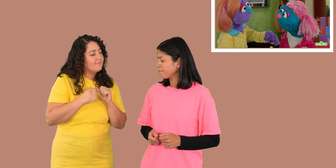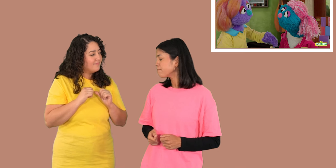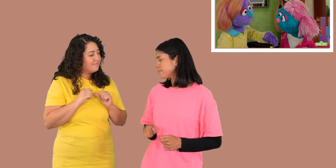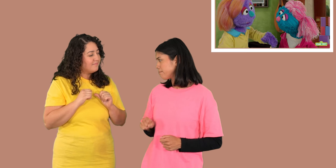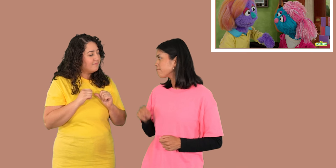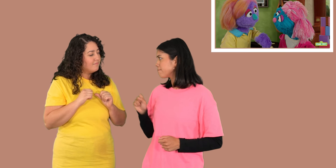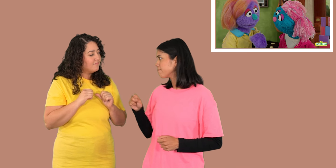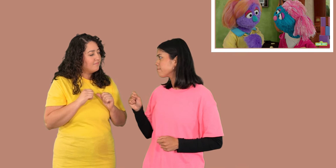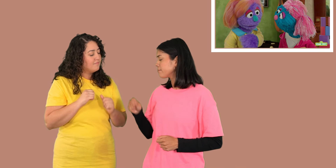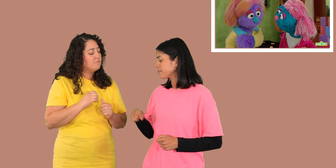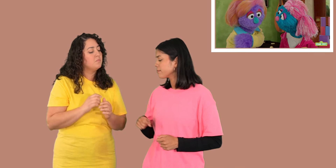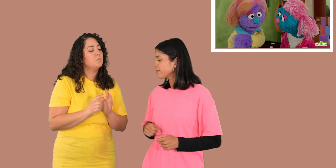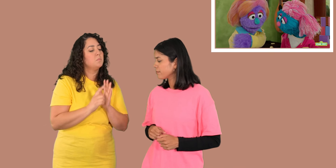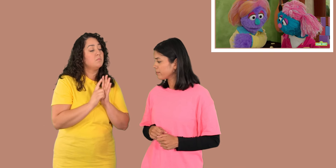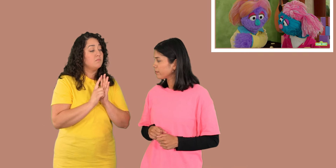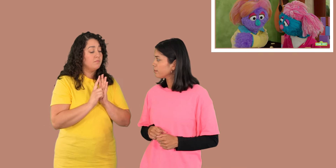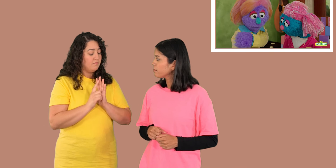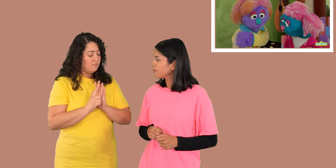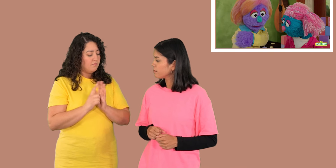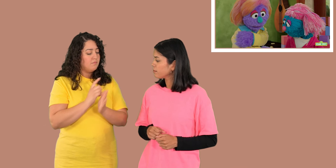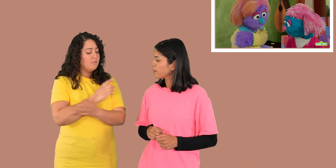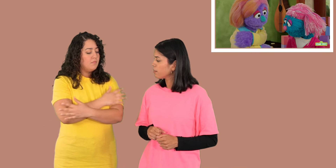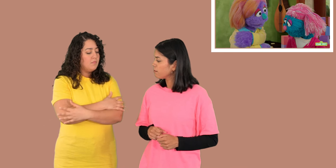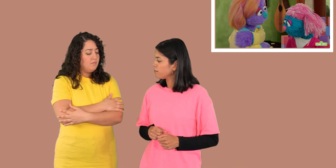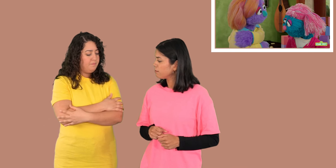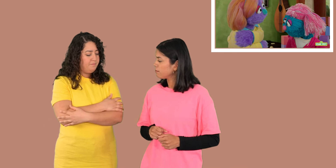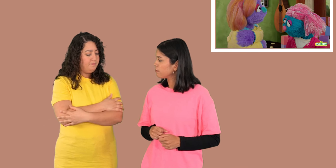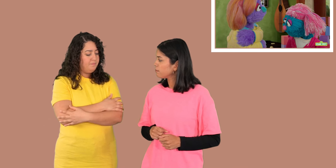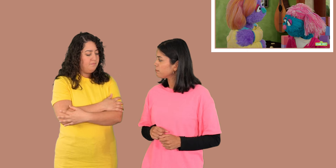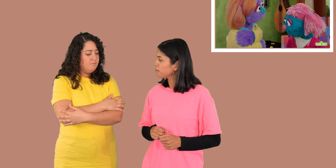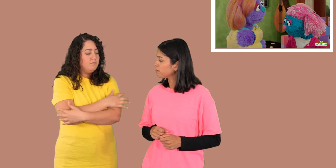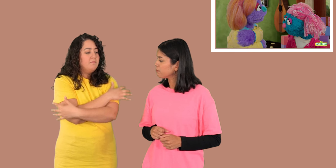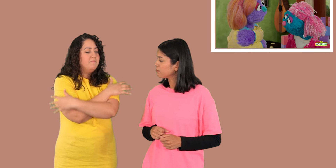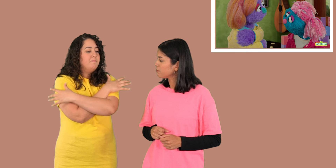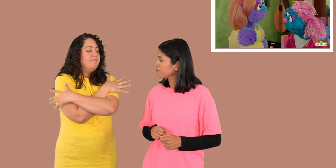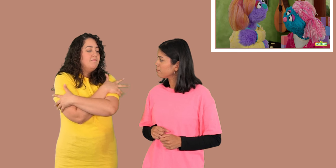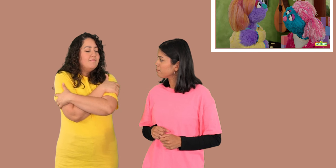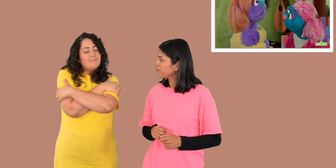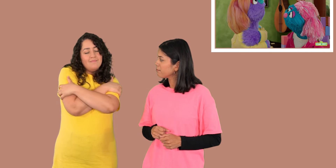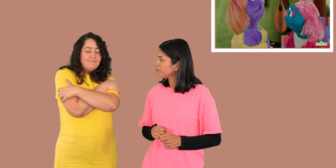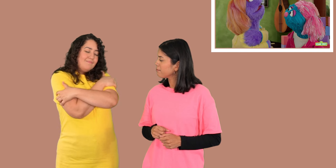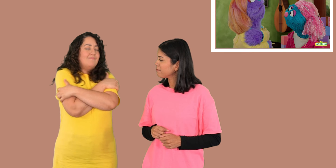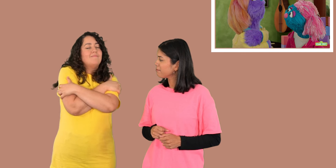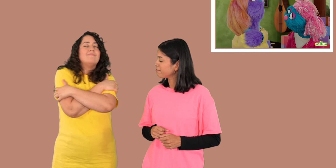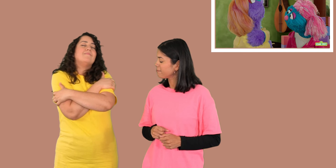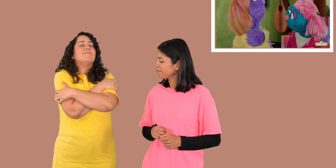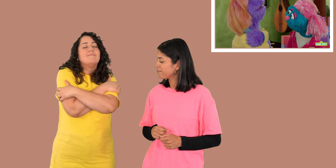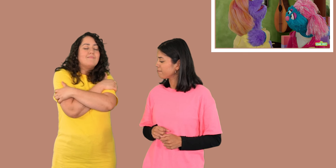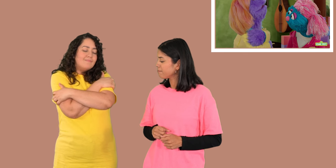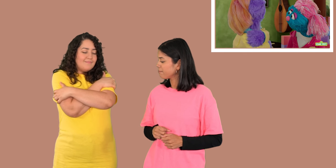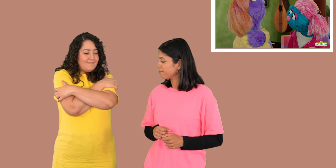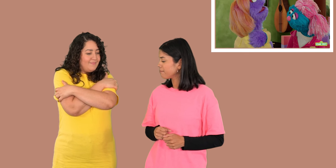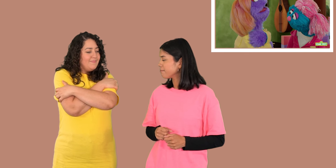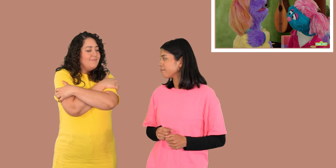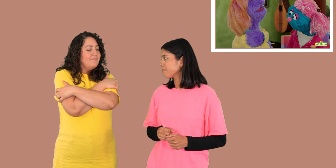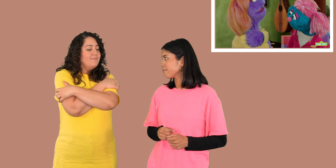Primero date un momento para ti mismo y luego abrázate muy, muy fuerte